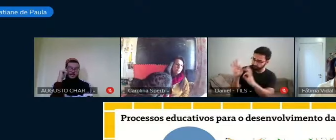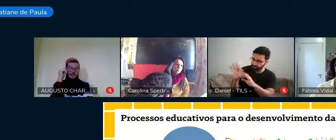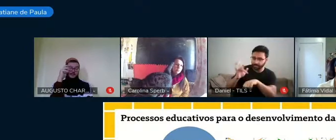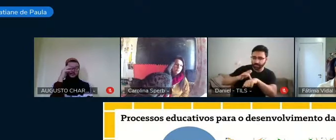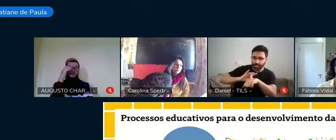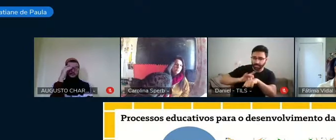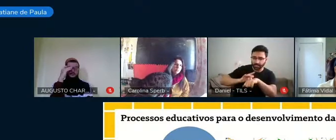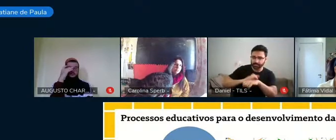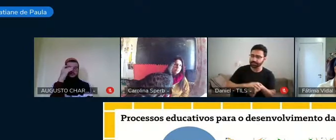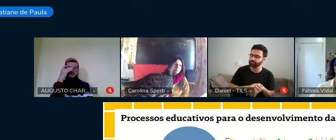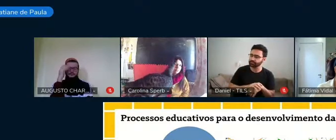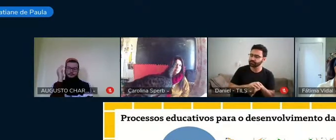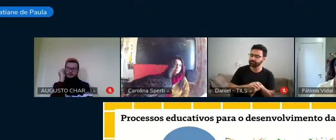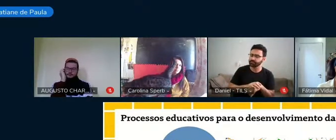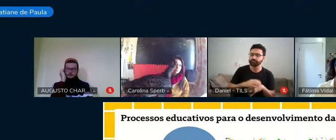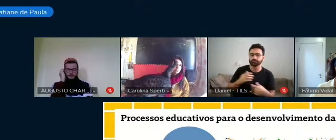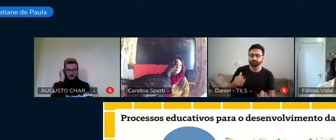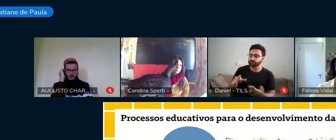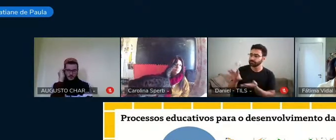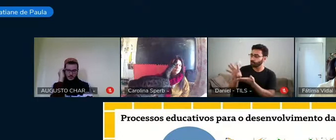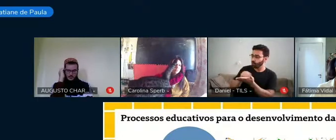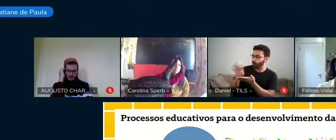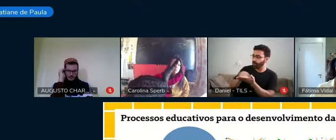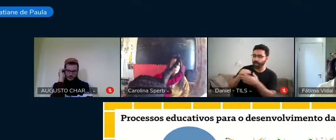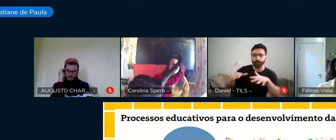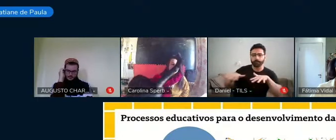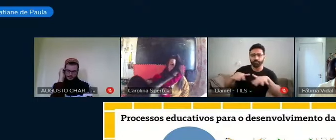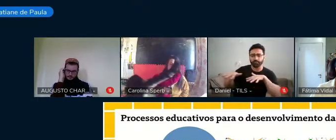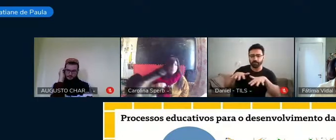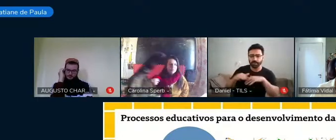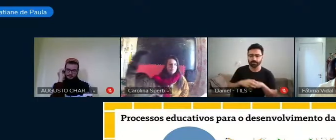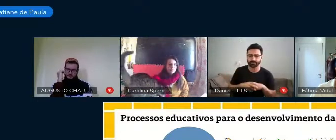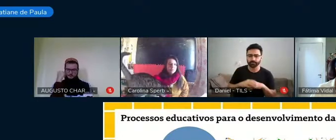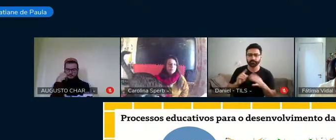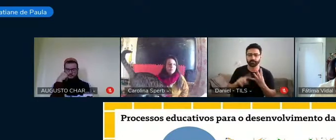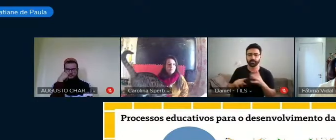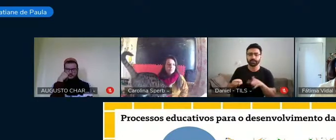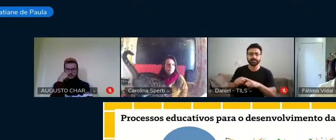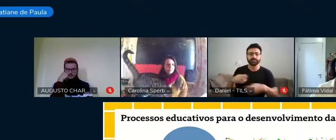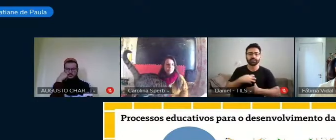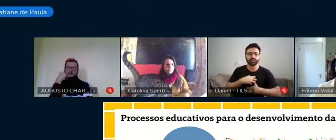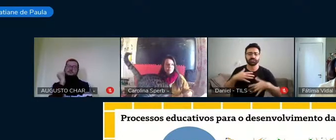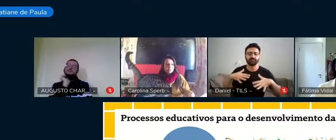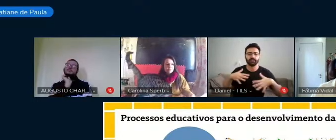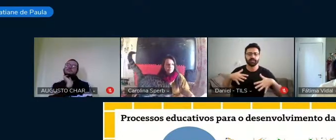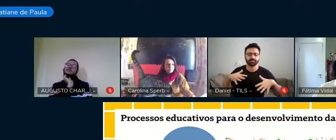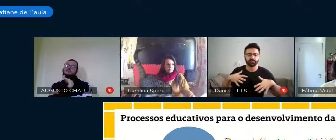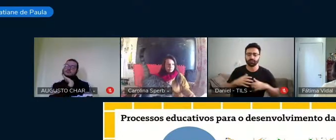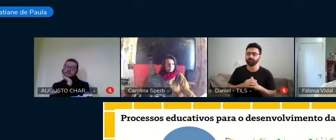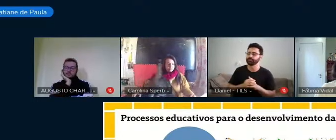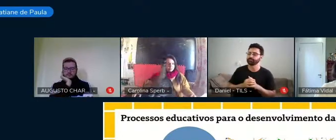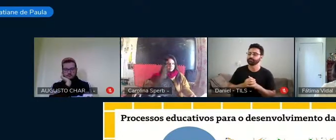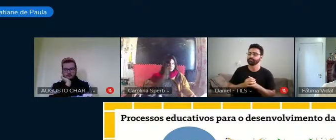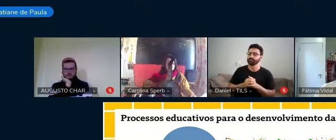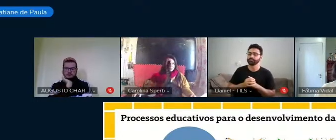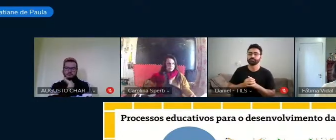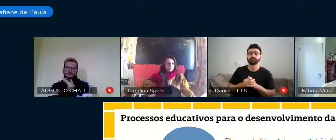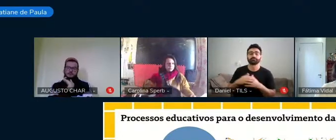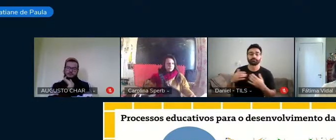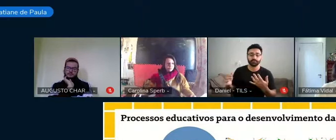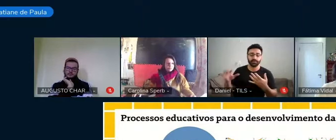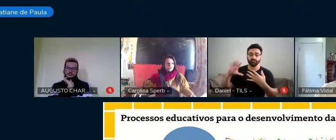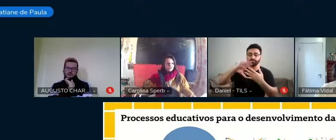imitasse os movimentos da dança, que ela sentisse a vibração, depois que ela unisse a